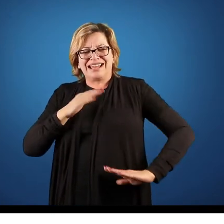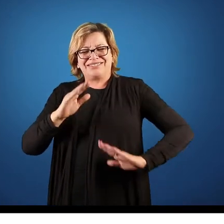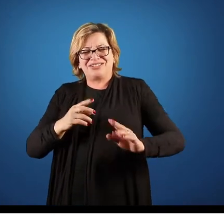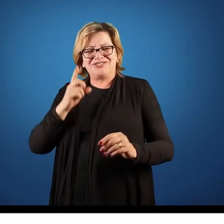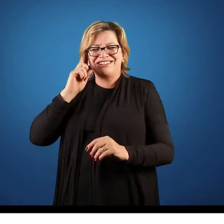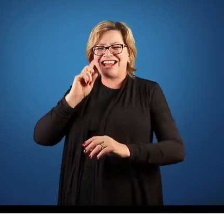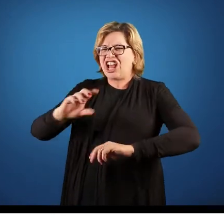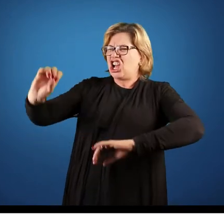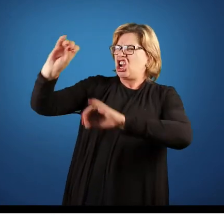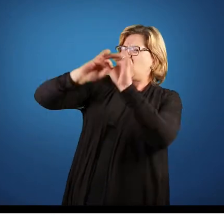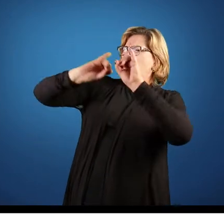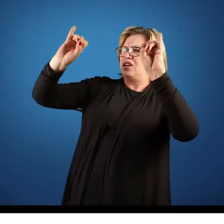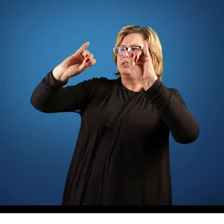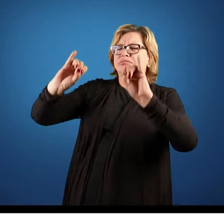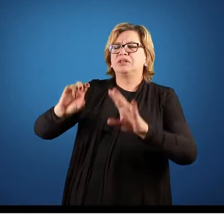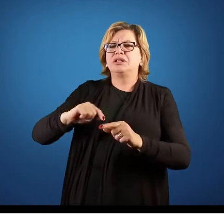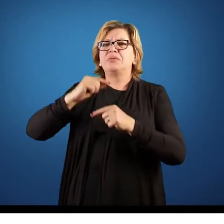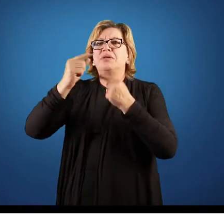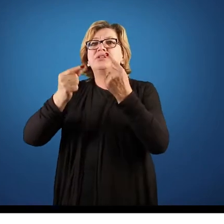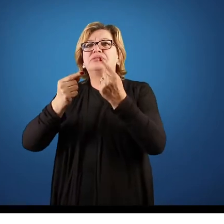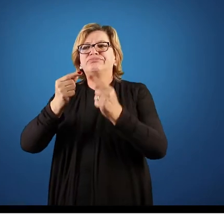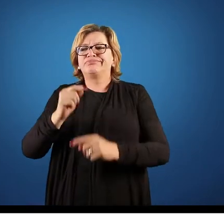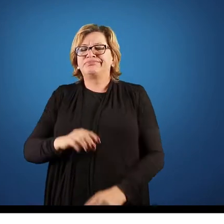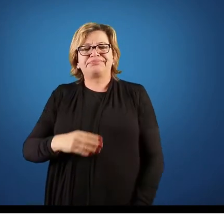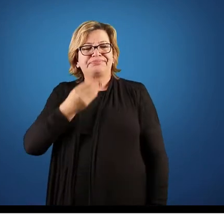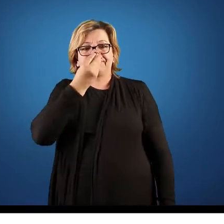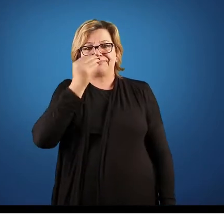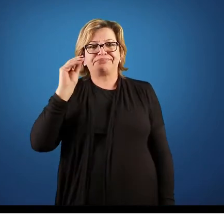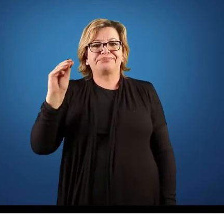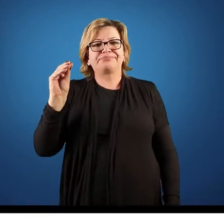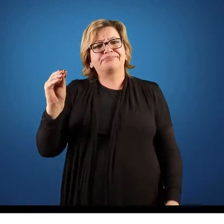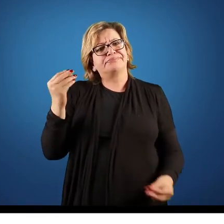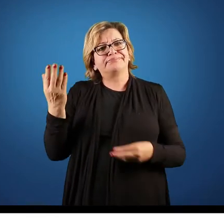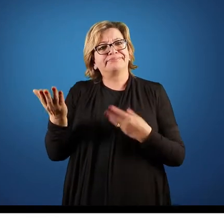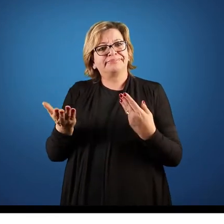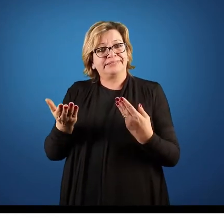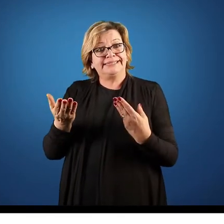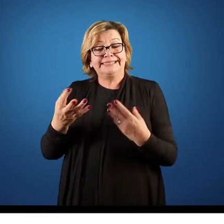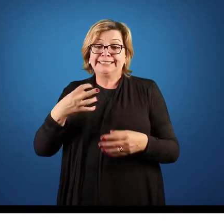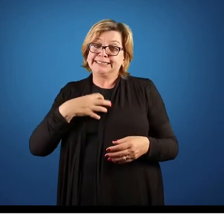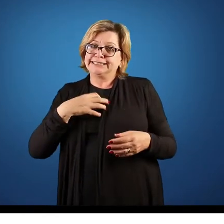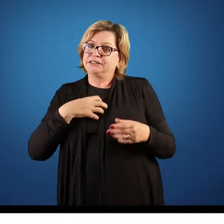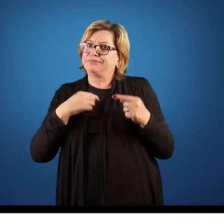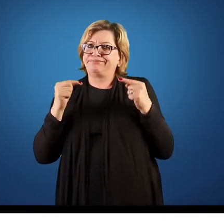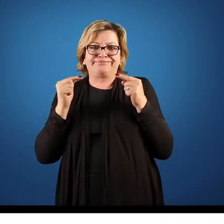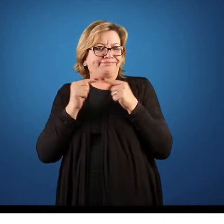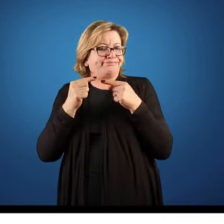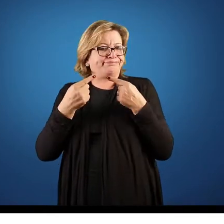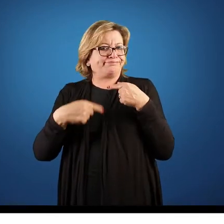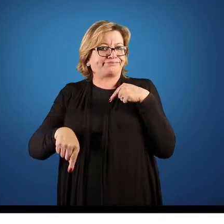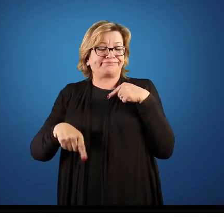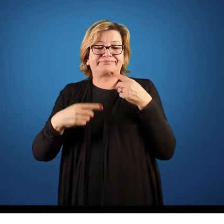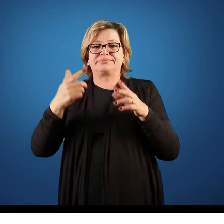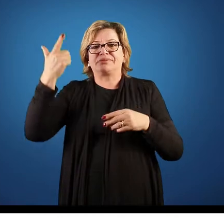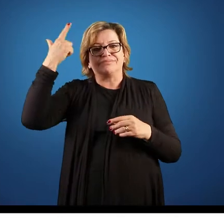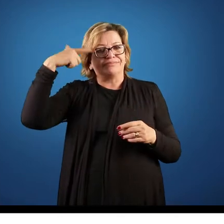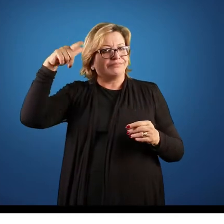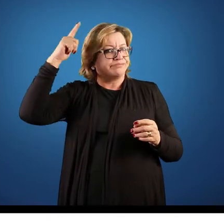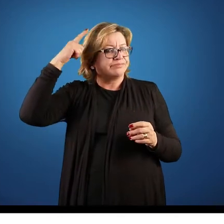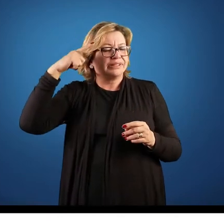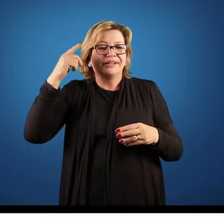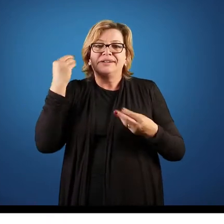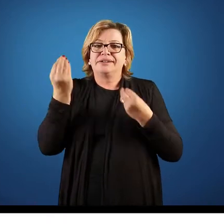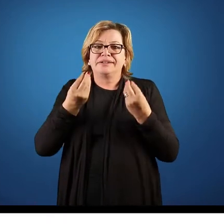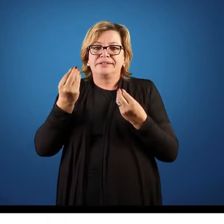colega, tal, tal, no outro dia ele passa por você e nem te cumprimenta, né? Então, esse tipo de personalidade hoje é muito importante que o líder,